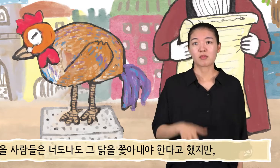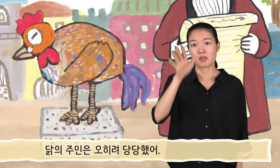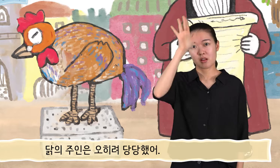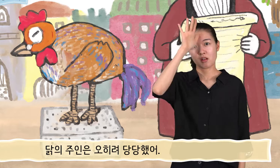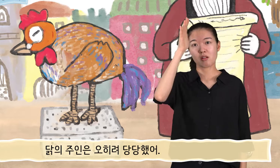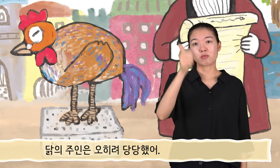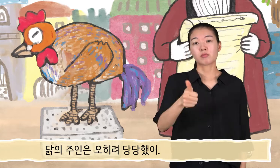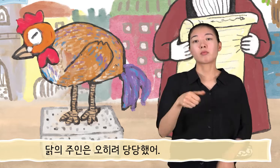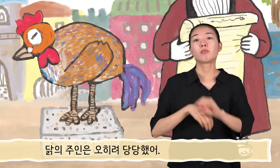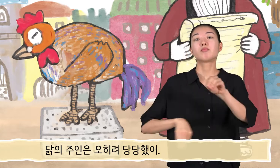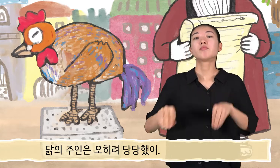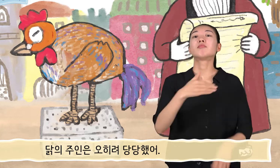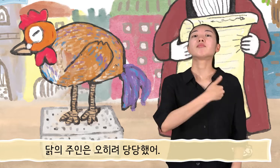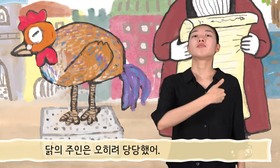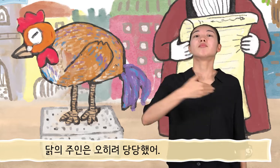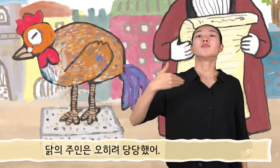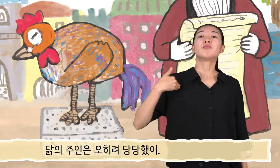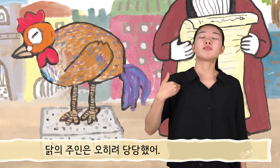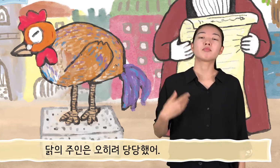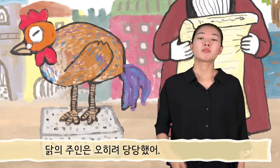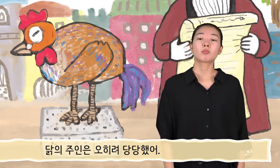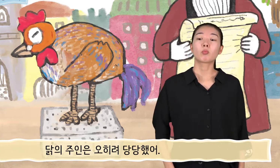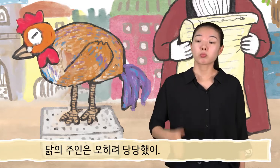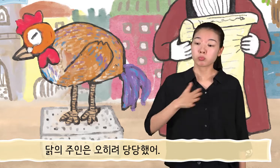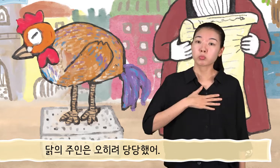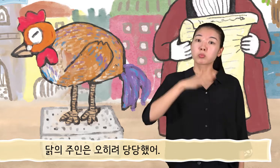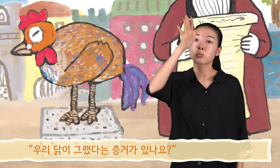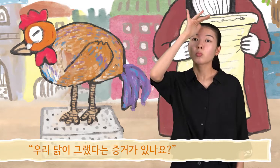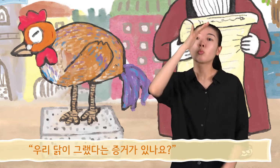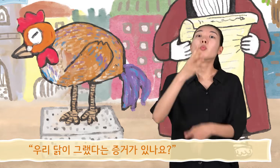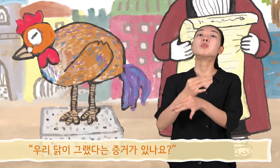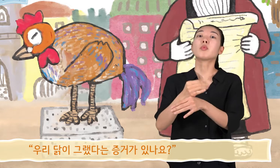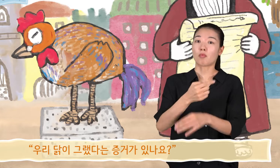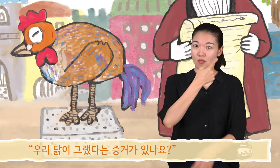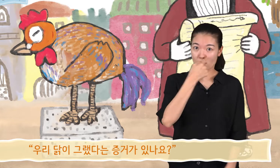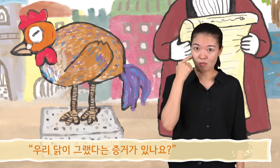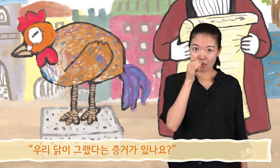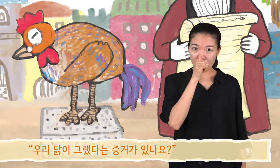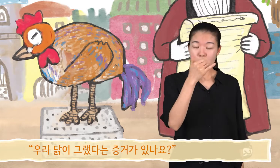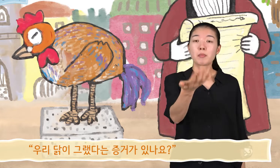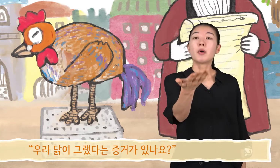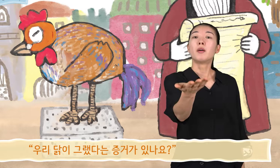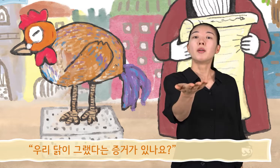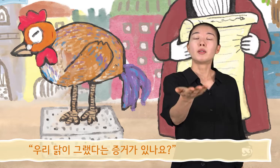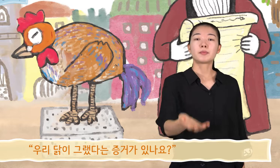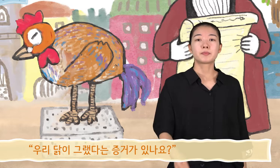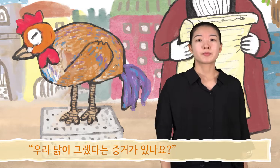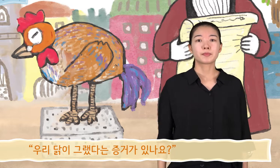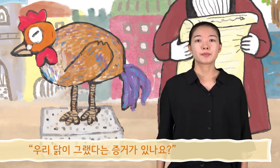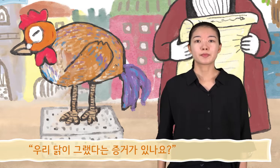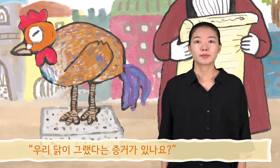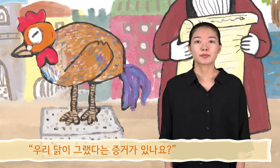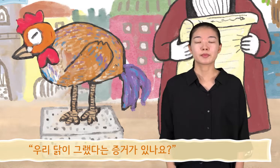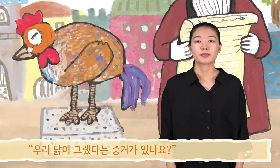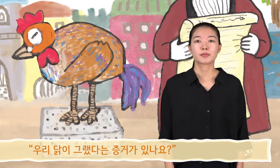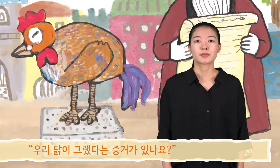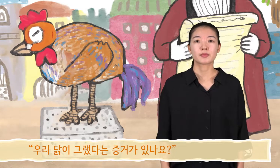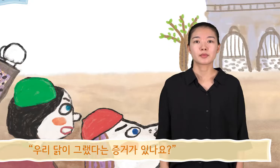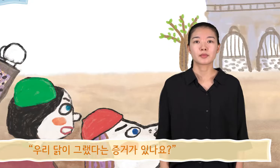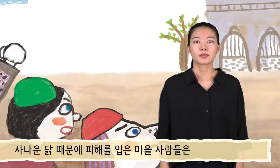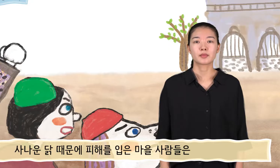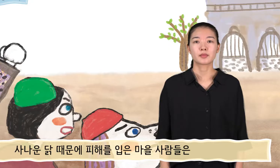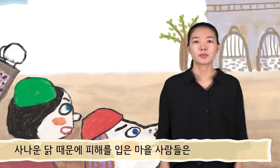닭의 주인은 오히려 당당했어. 우리 닭이 그랬다는 증거가 있나요?